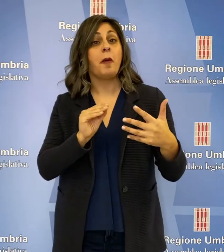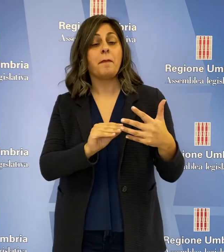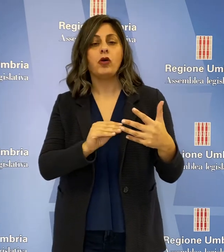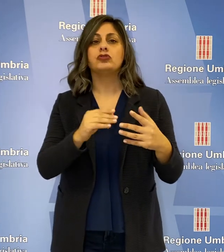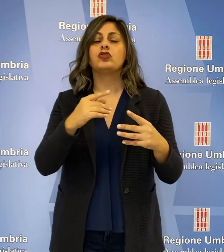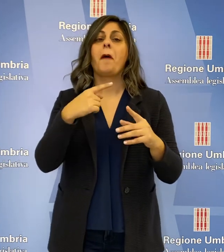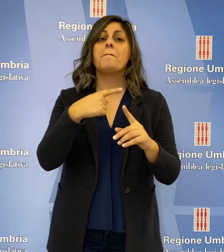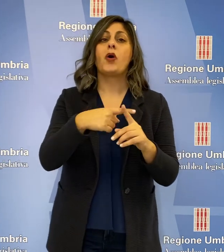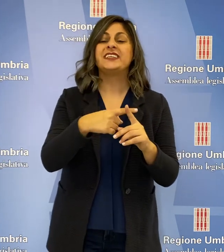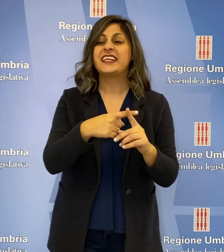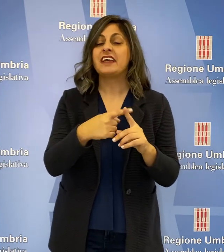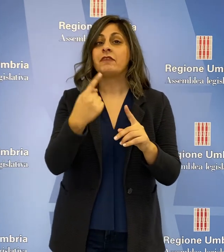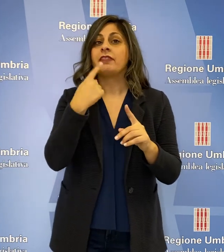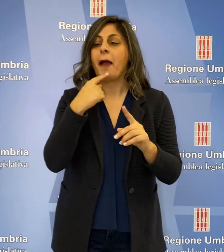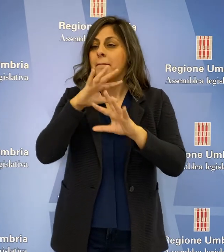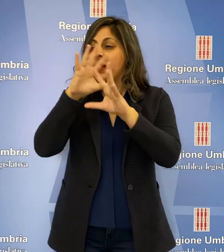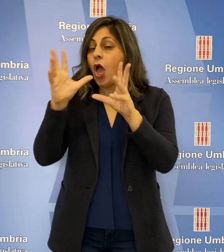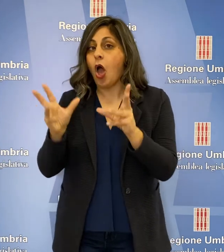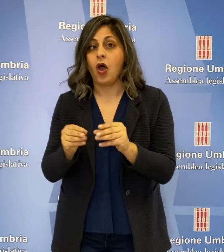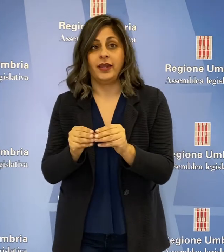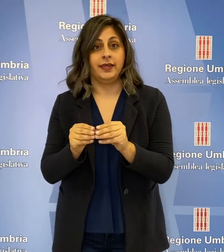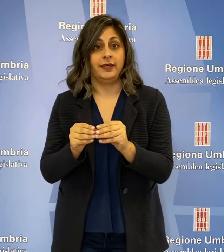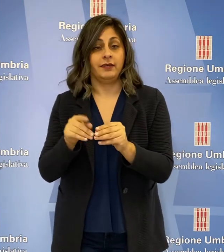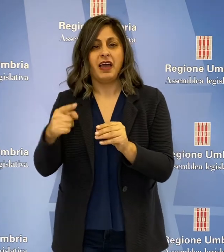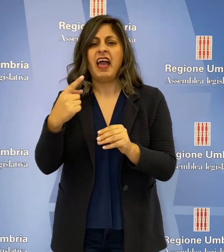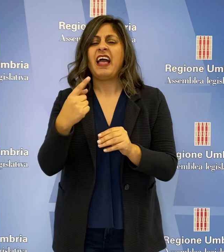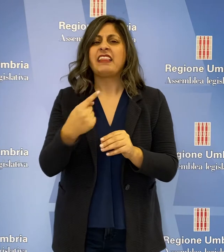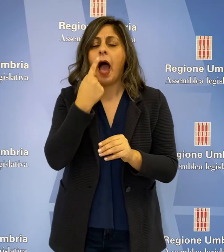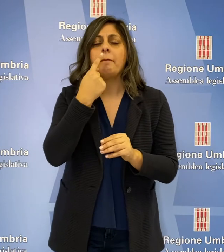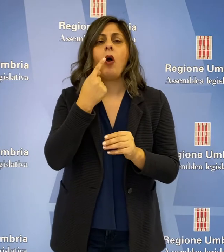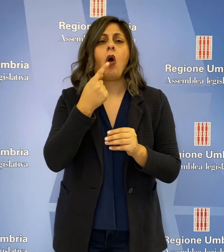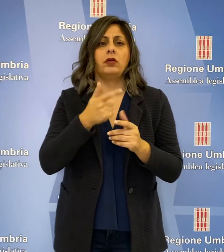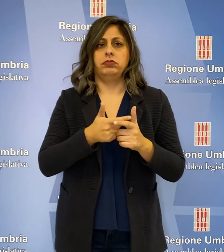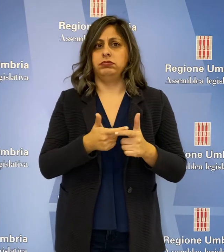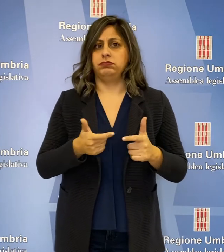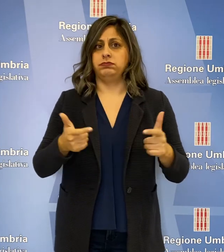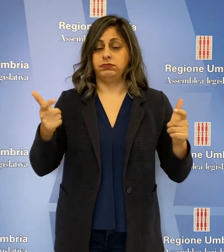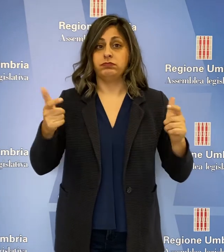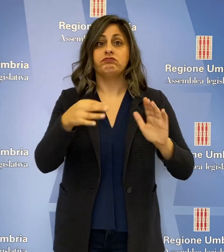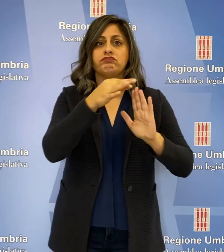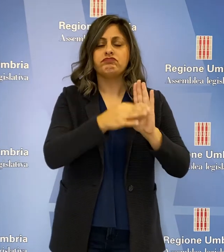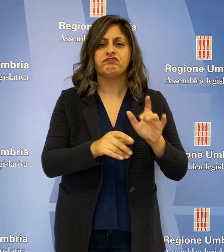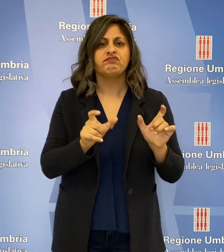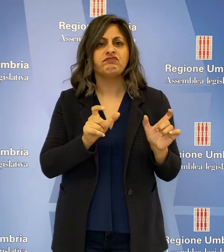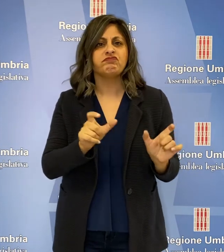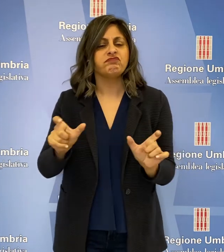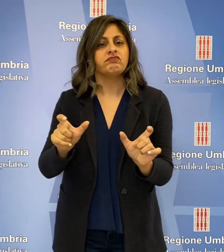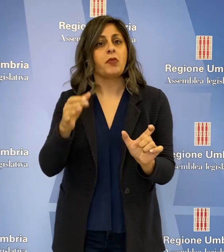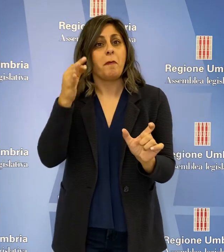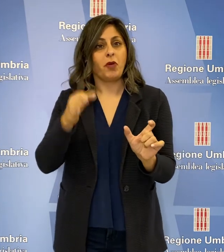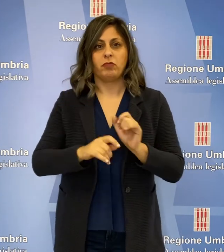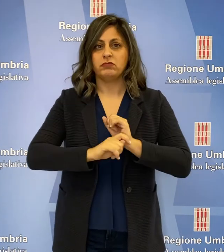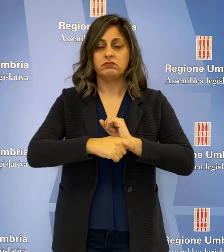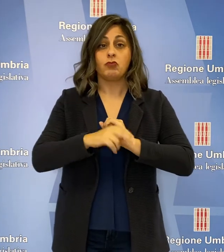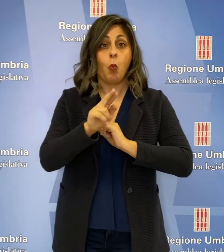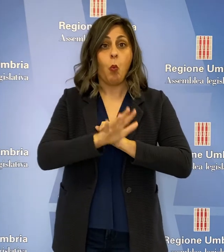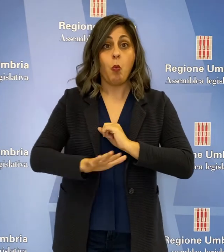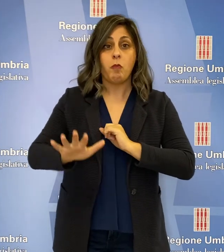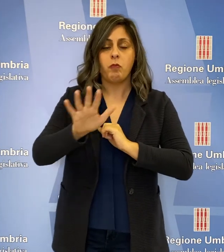positivi sui casi testati. I tamponi sono in costante crescita. Le misure restrittive della Regione Umbria, ha detto la Presidente,